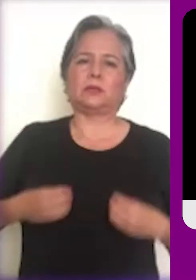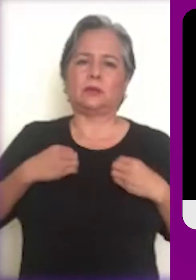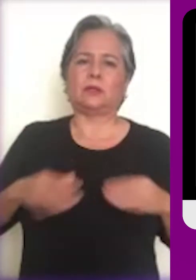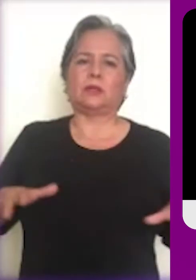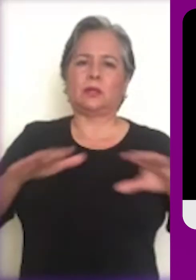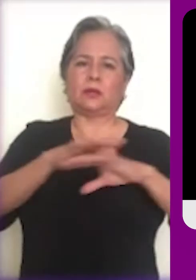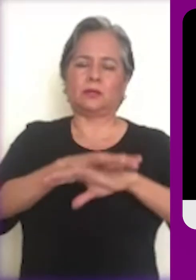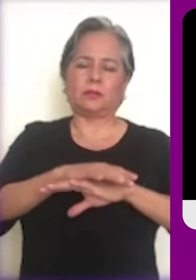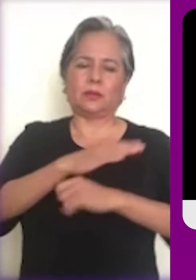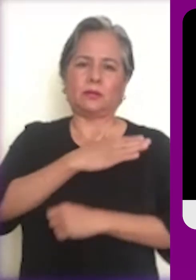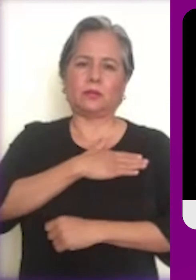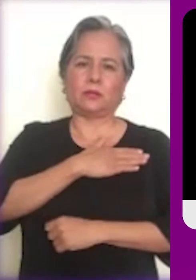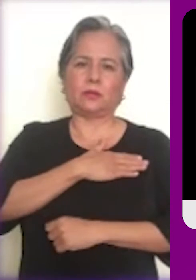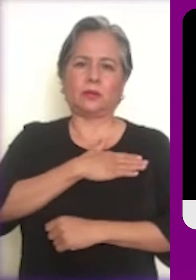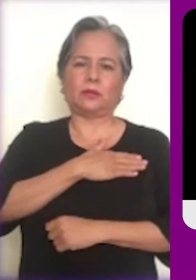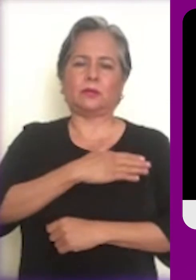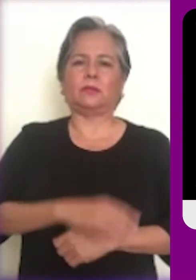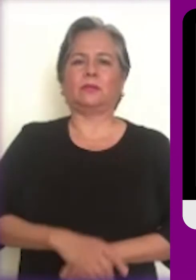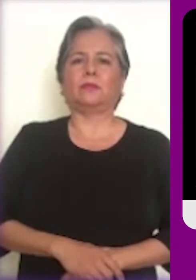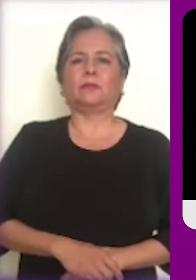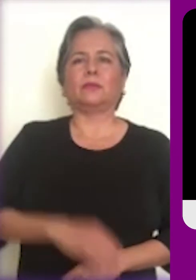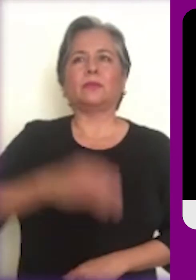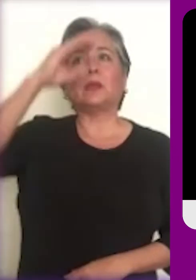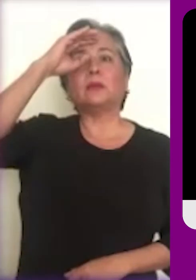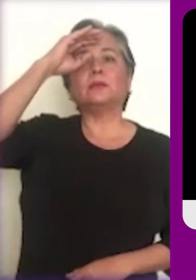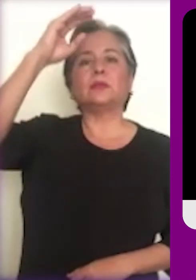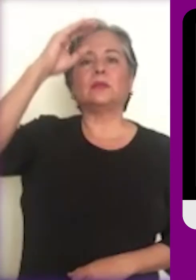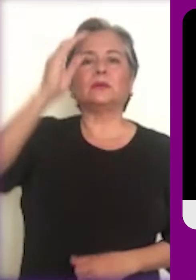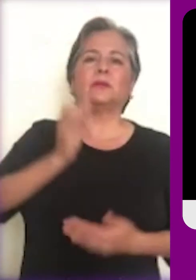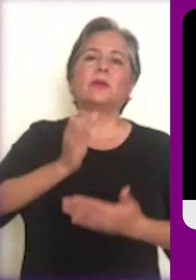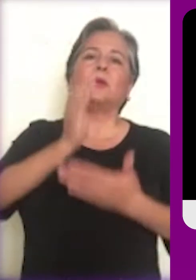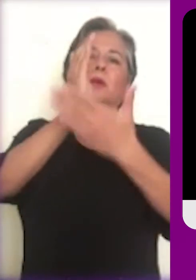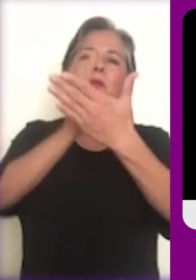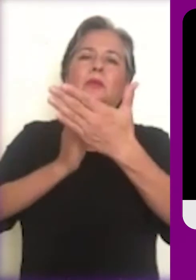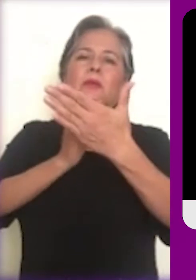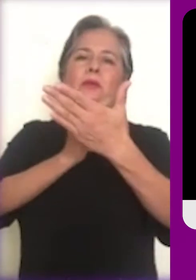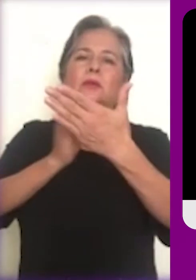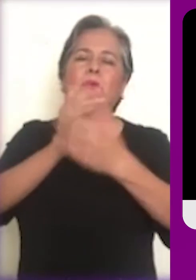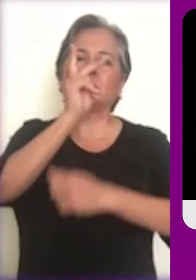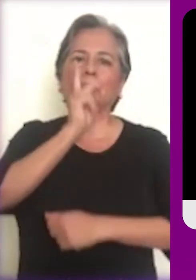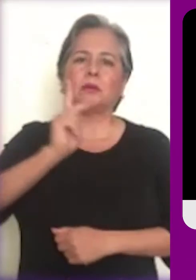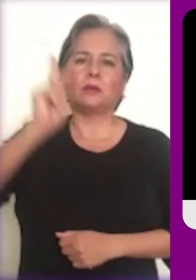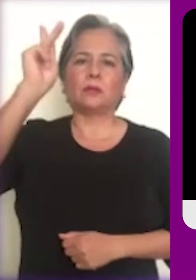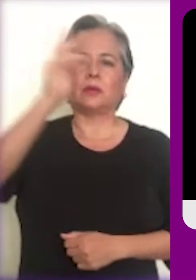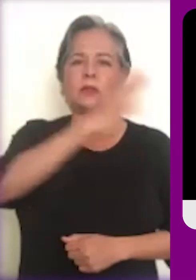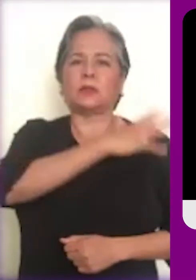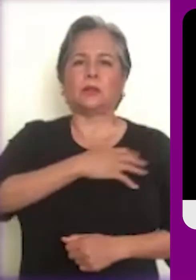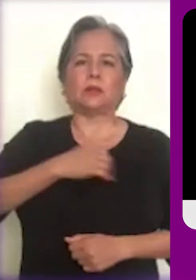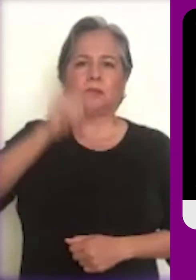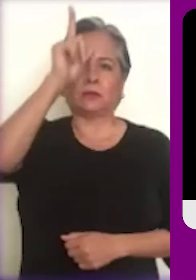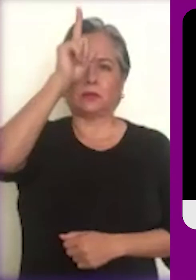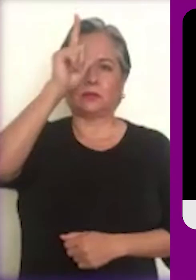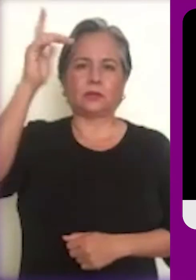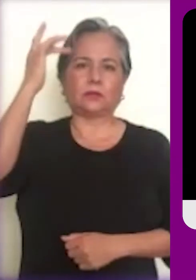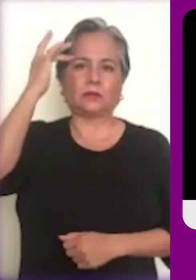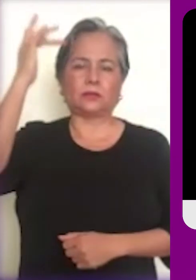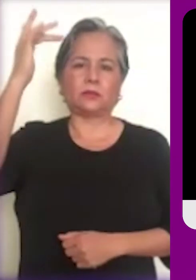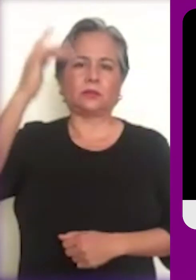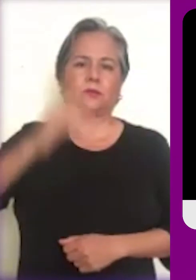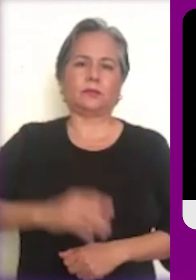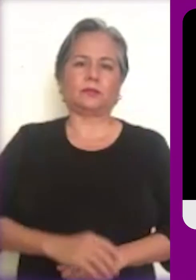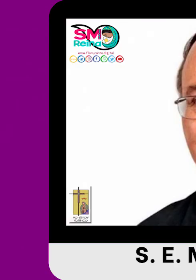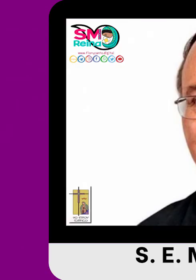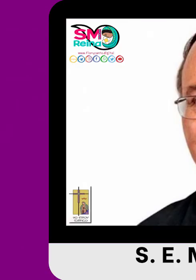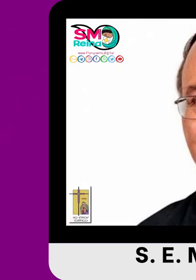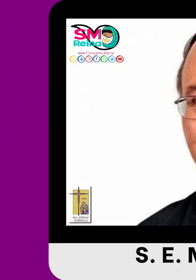sentido a nuestra vida en este camino cuaresmal. El Señor te bendiga en nombre del Padre, y del